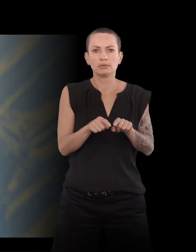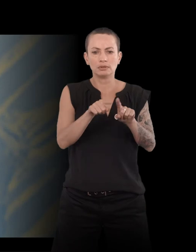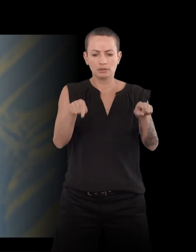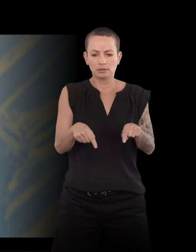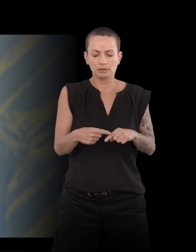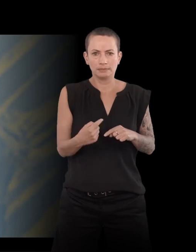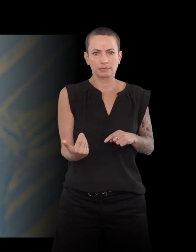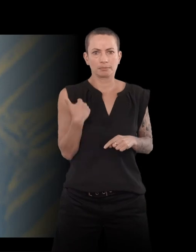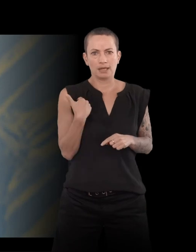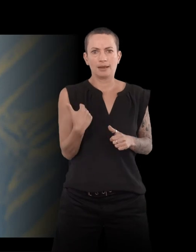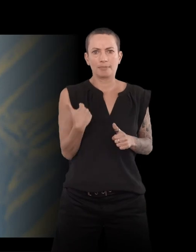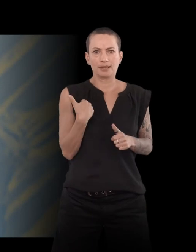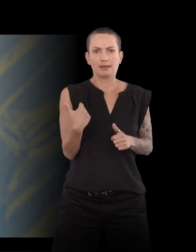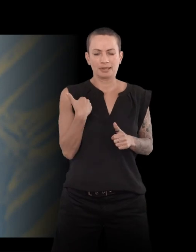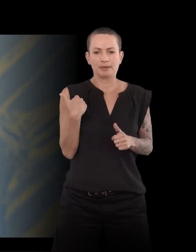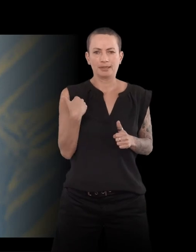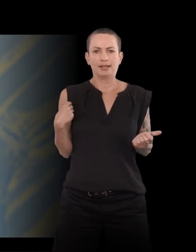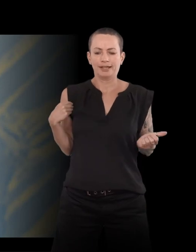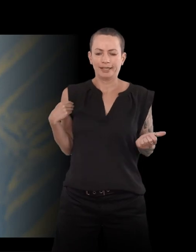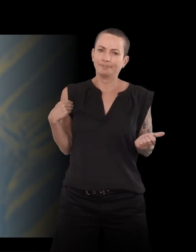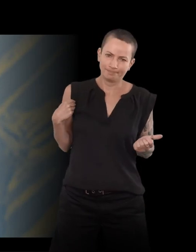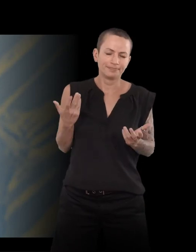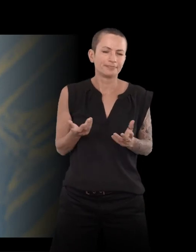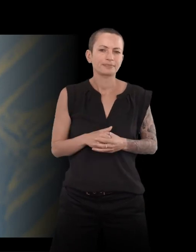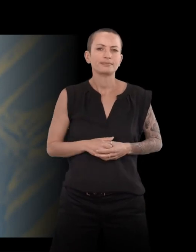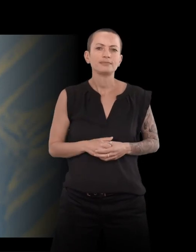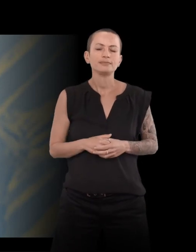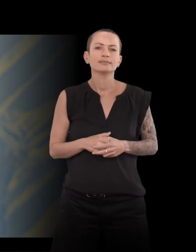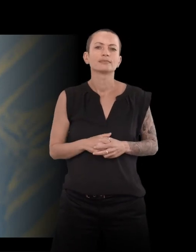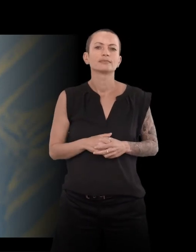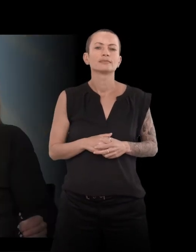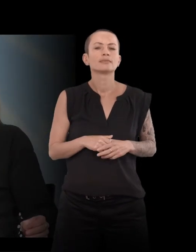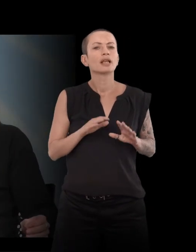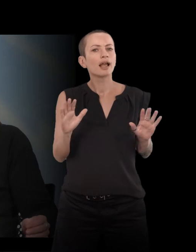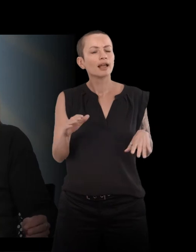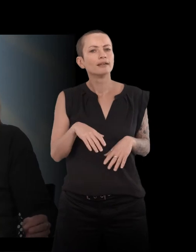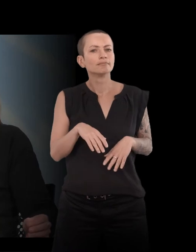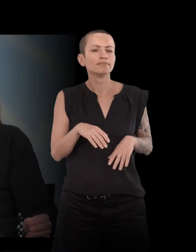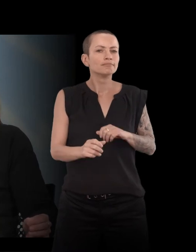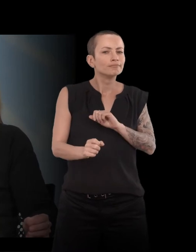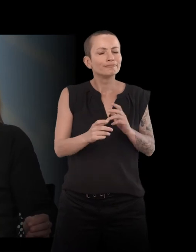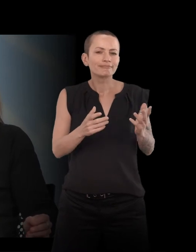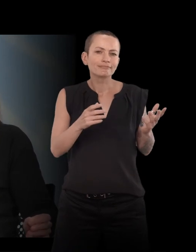d'elle. Et alors, curieusement, pas forcément curieusement, mais vous avez écrit des romans